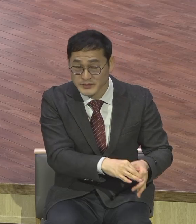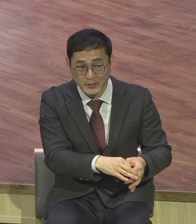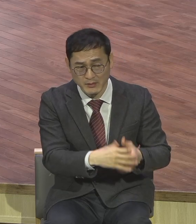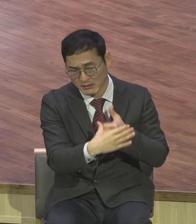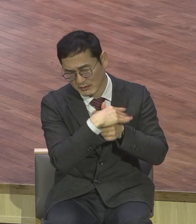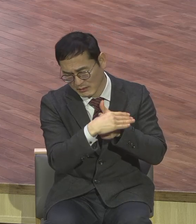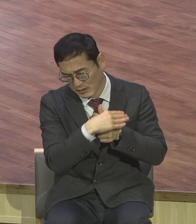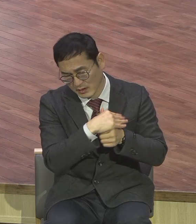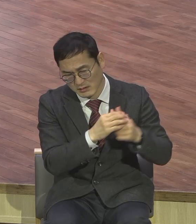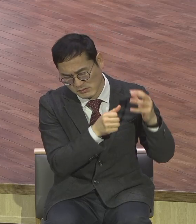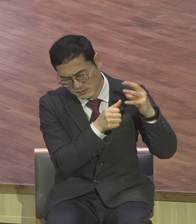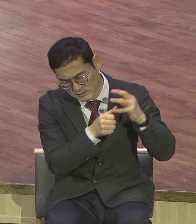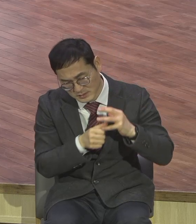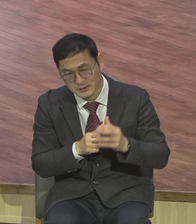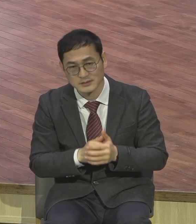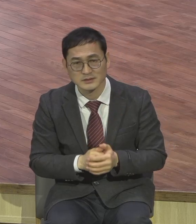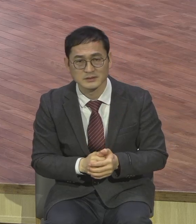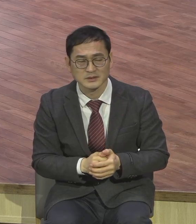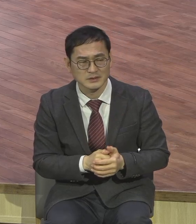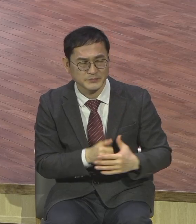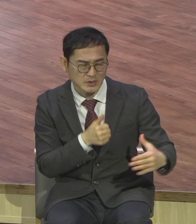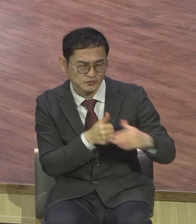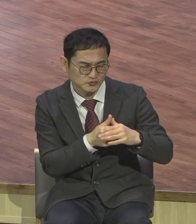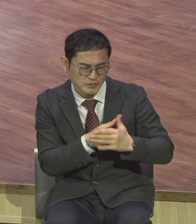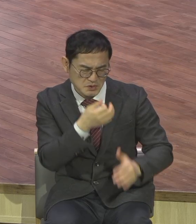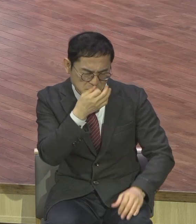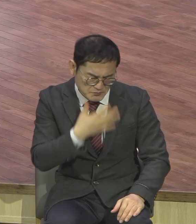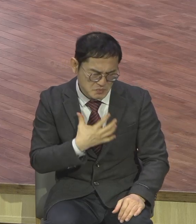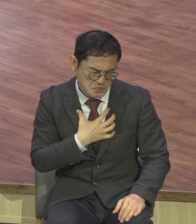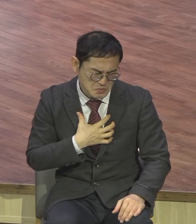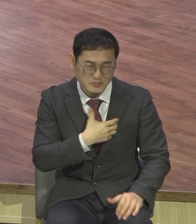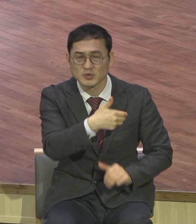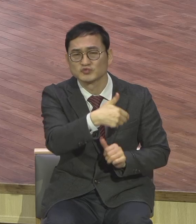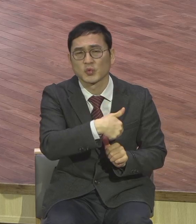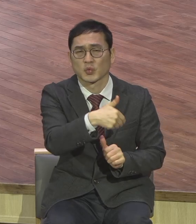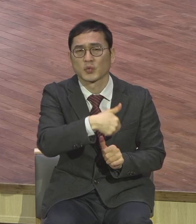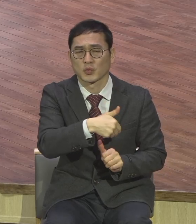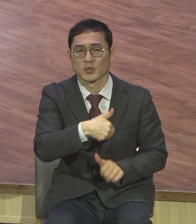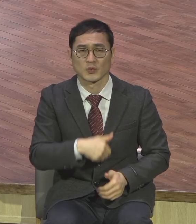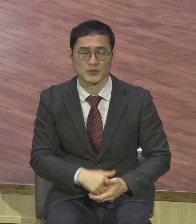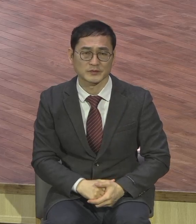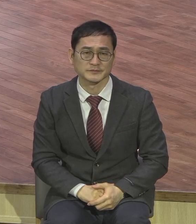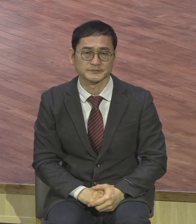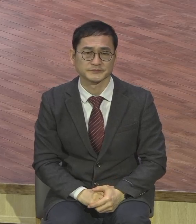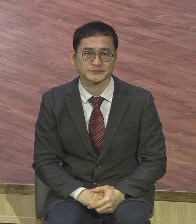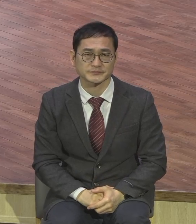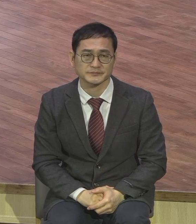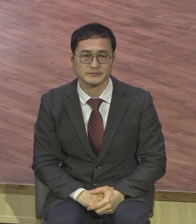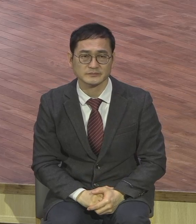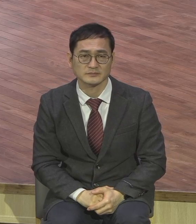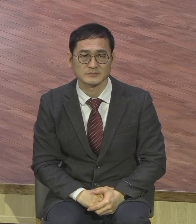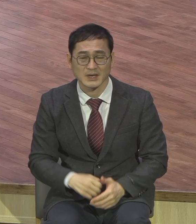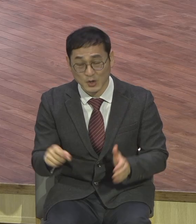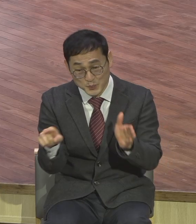마치 쥐일 것처럼 그렇게 공포를 주고 불안을 주고 끊임없이 불신앙을 주는 사건들이 많이